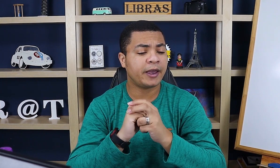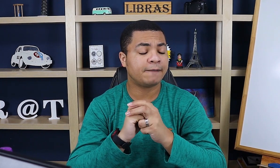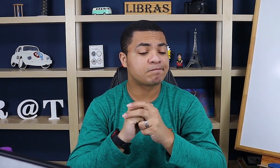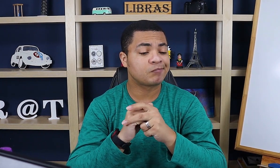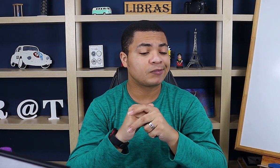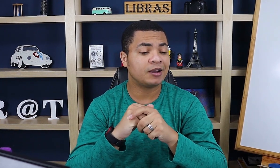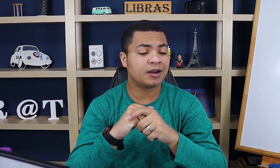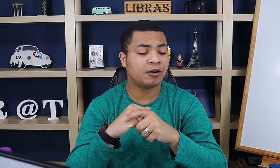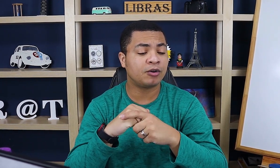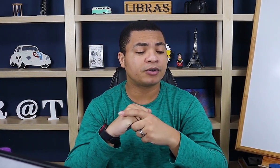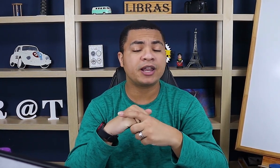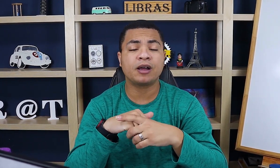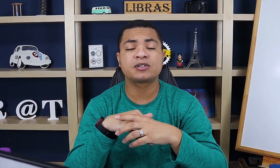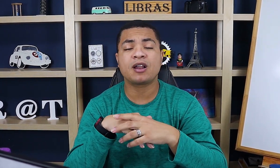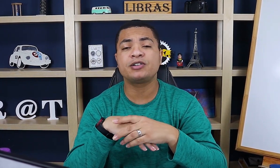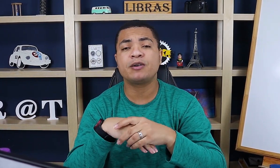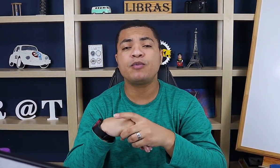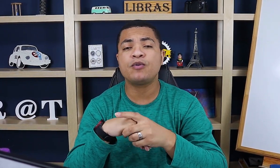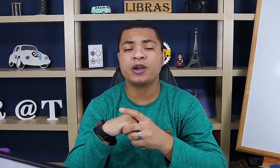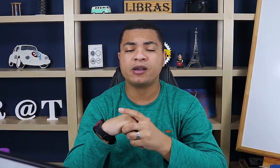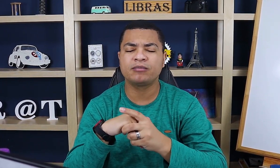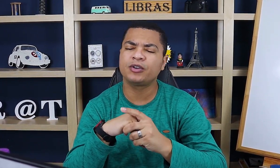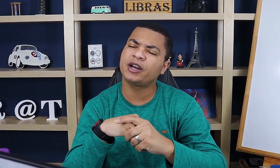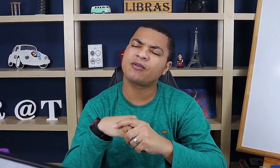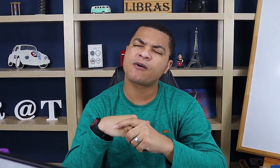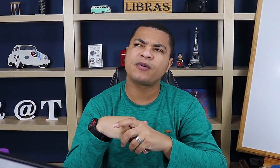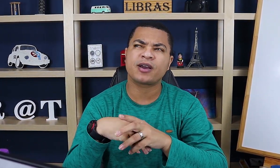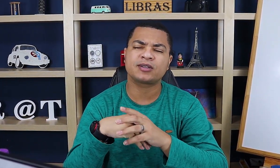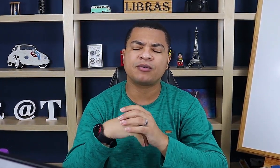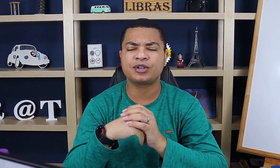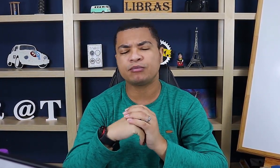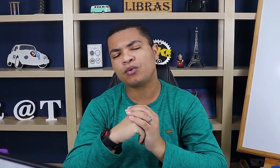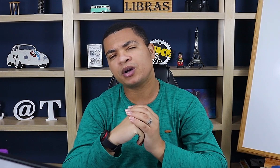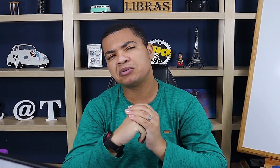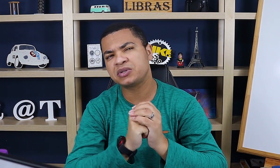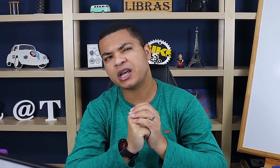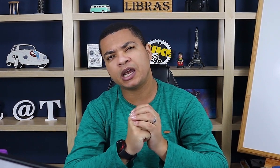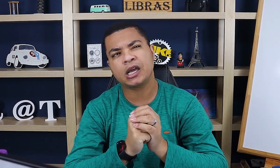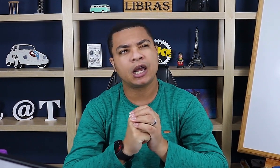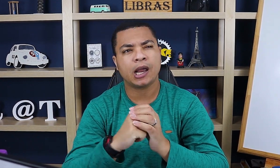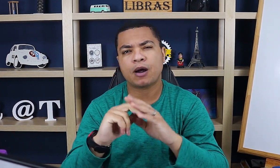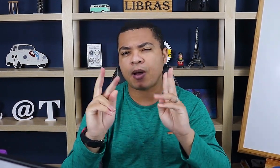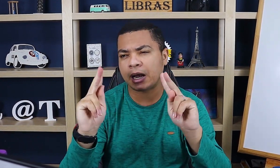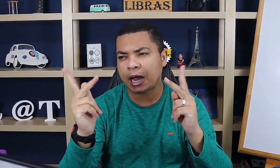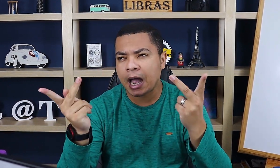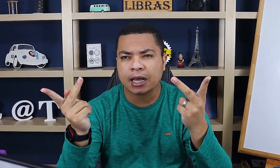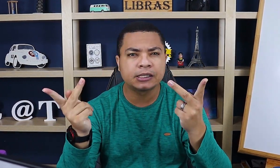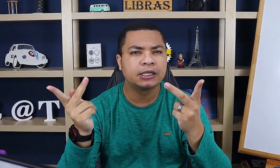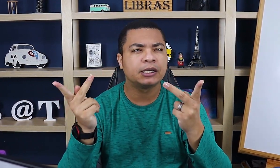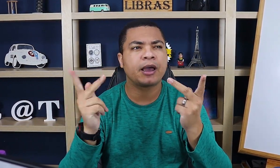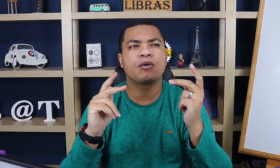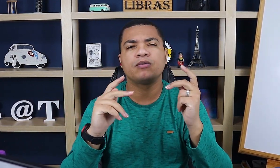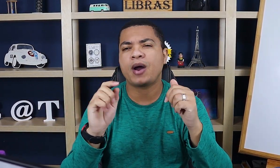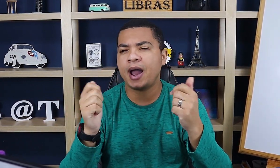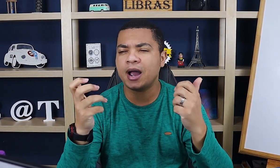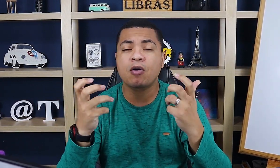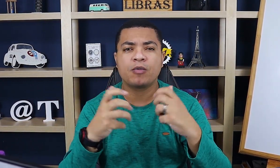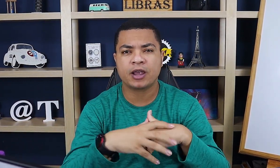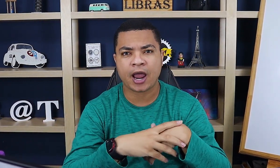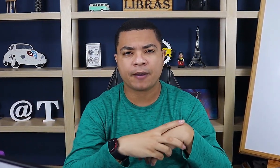bem. Outro aí é o sinal de hambúrguer. Rodrigo, como que é o sinal de hambúrguer? Eu não sei. É com H? É com A? Como que é?